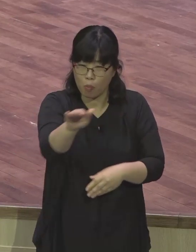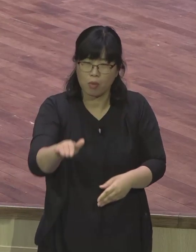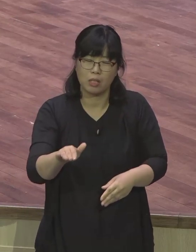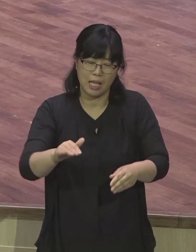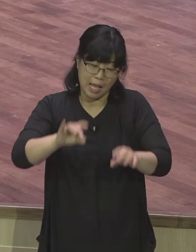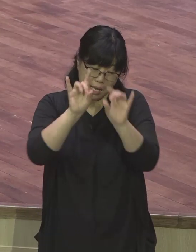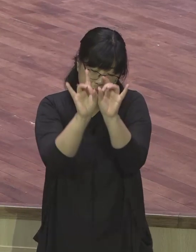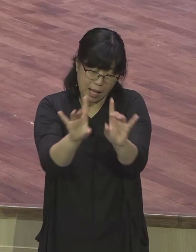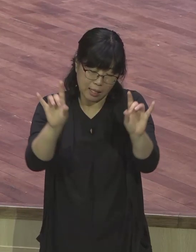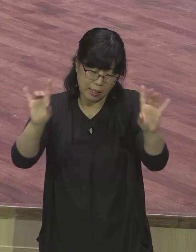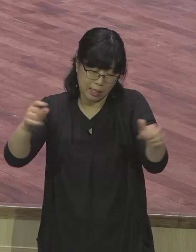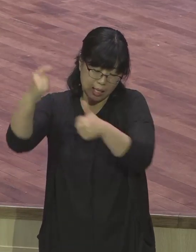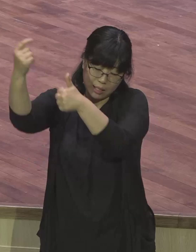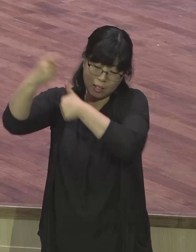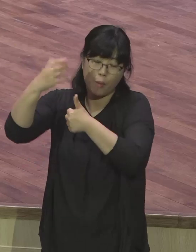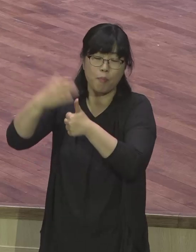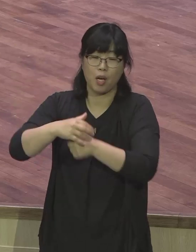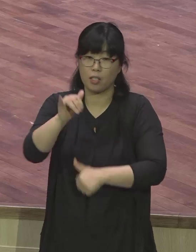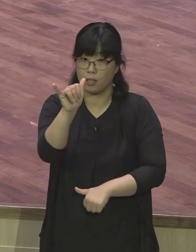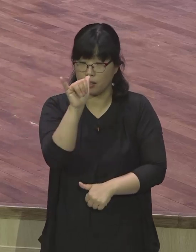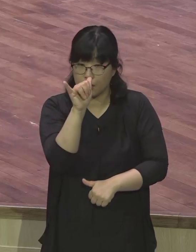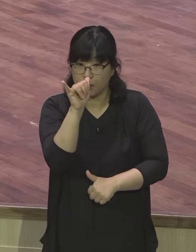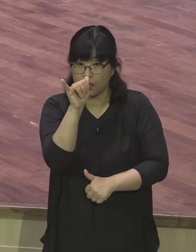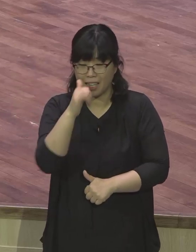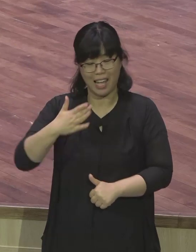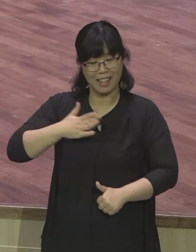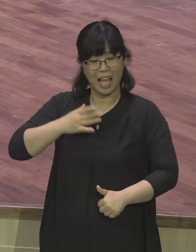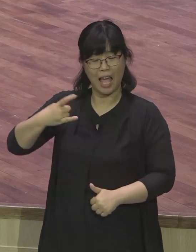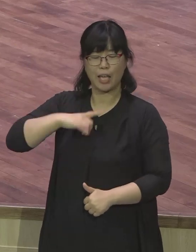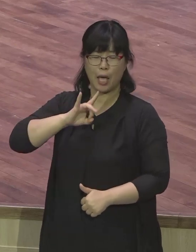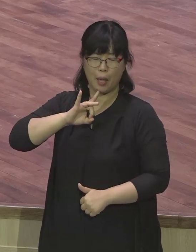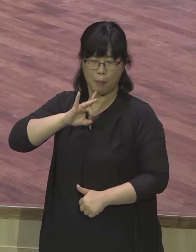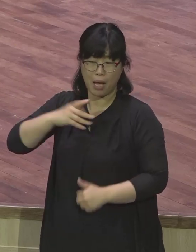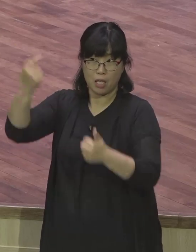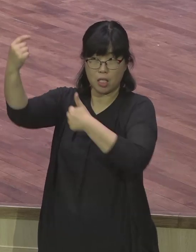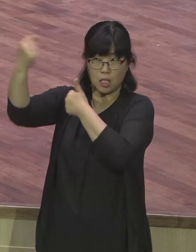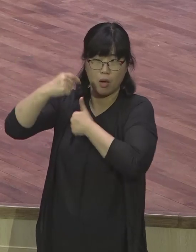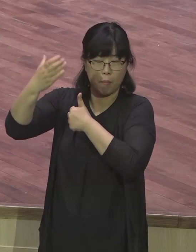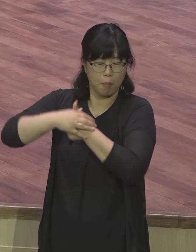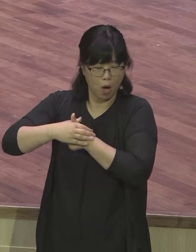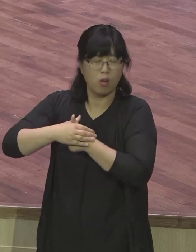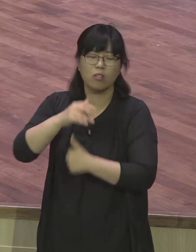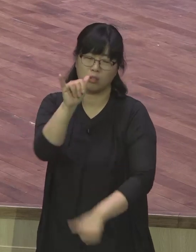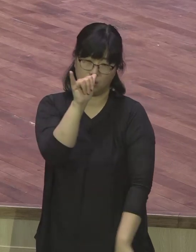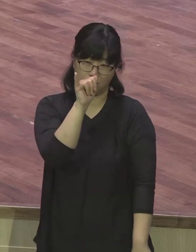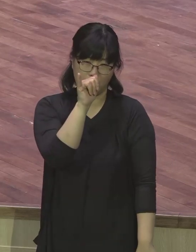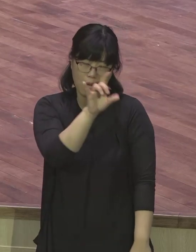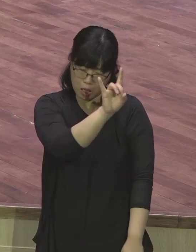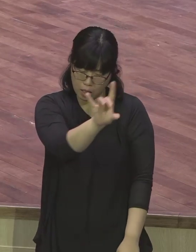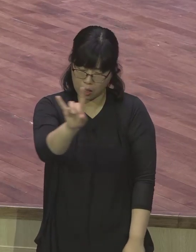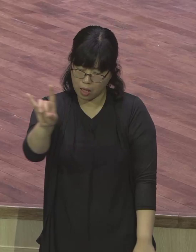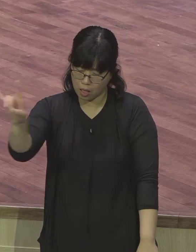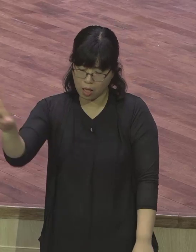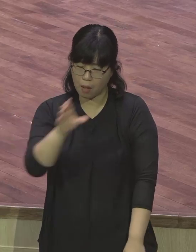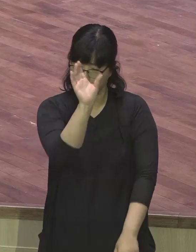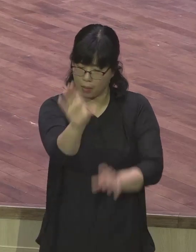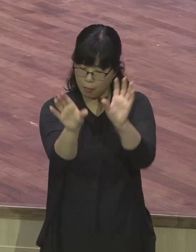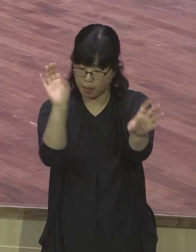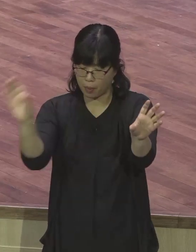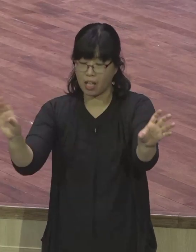이 시대에 하나님께서 나에게 부탁하신 전문 사역이 천명인 것입니다 이 말은 나만 할 수 있다는 것을 말하는